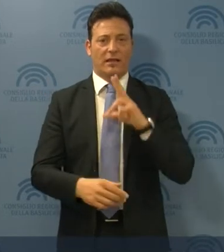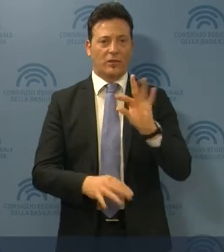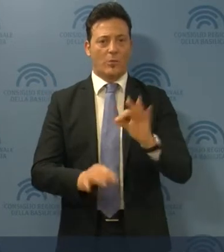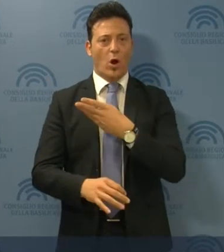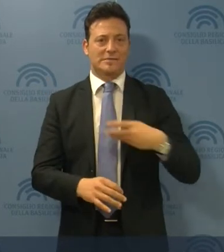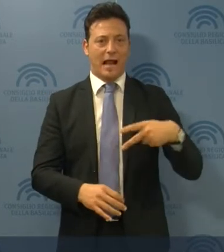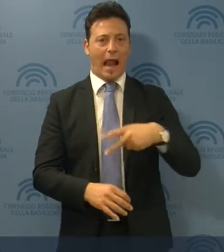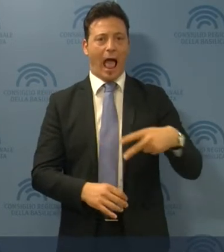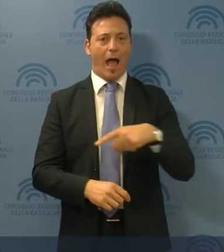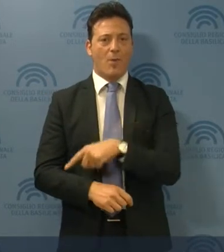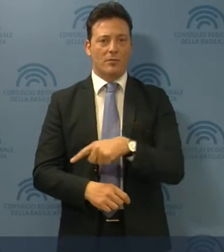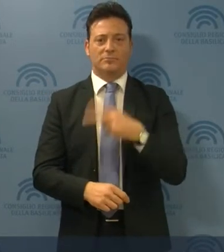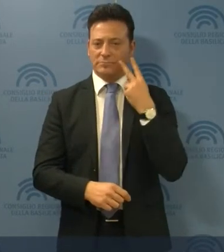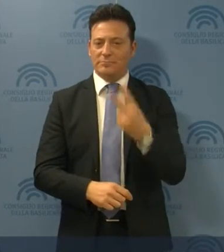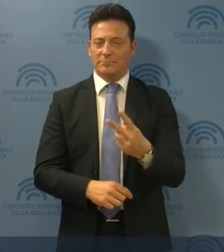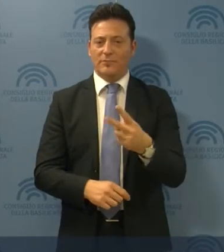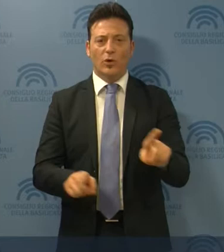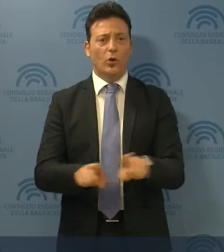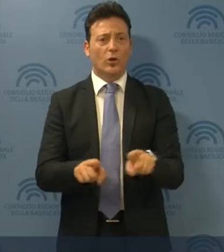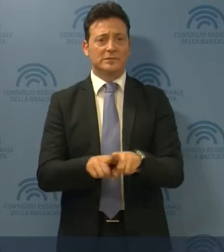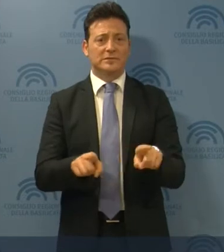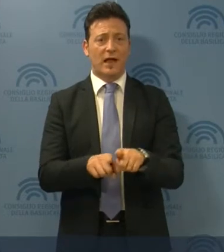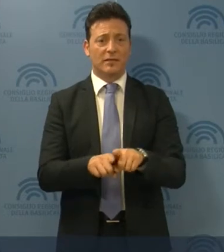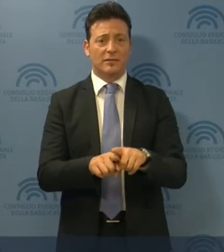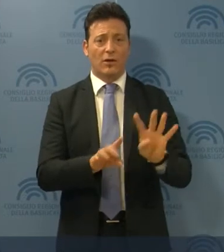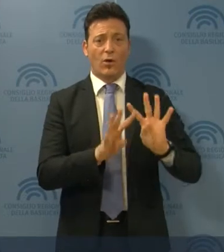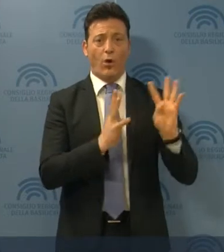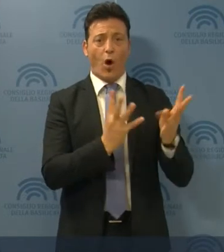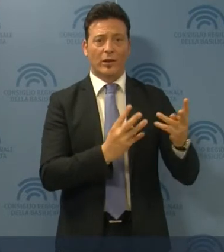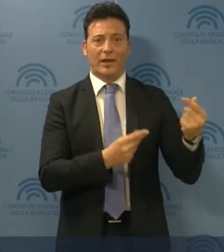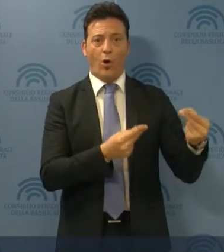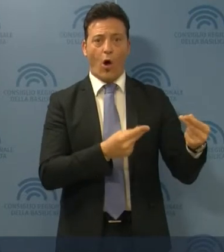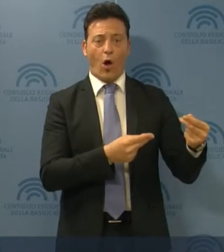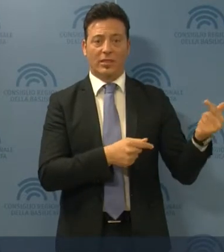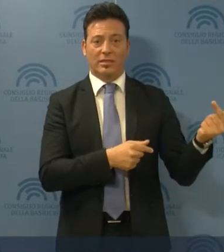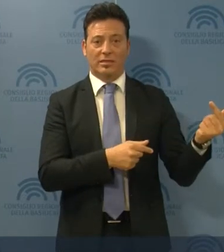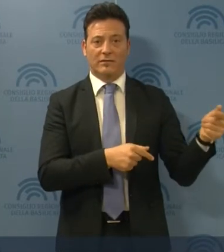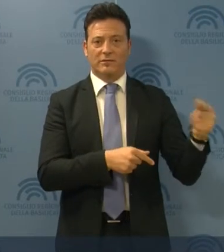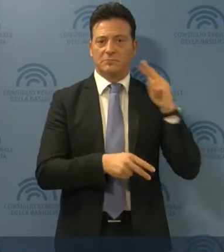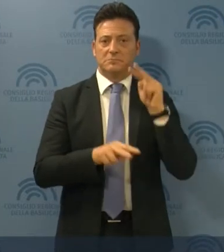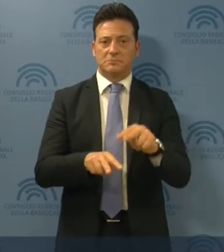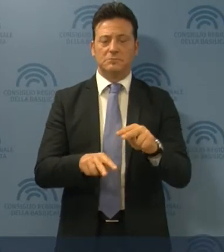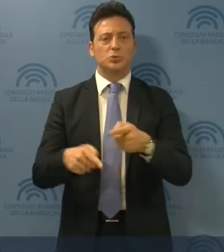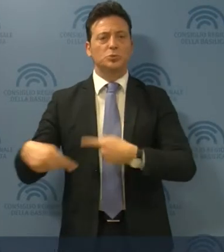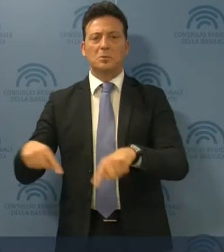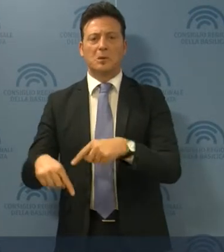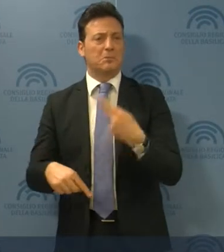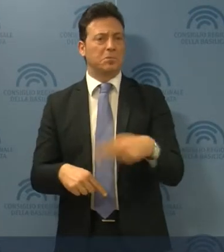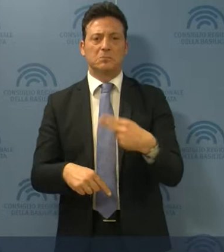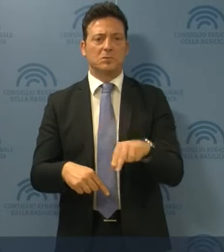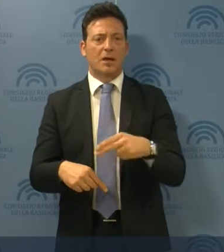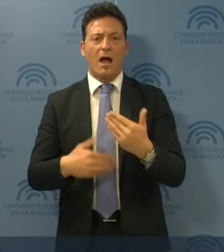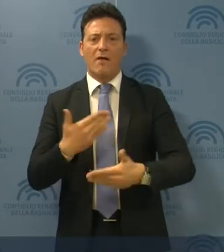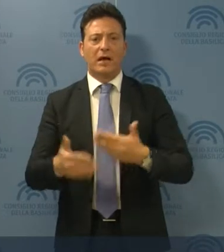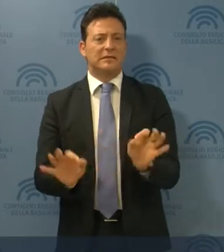Consigliere Napoli, rilevando che nonostante i rilievi formulati dalla Corte dei Conti, la Giunta non è riuscita a mettere in